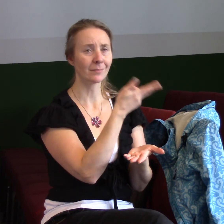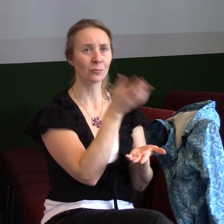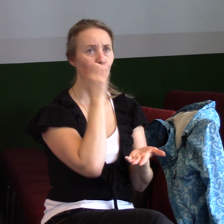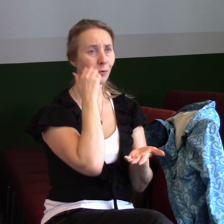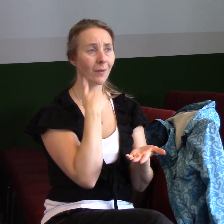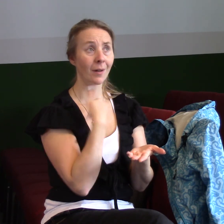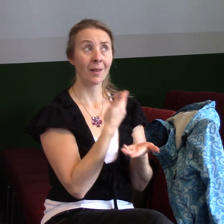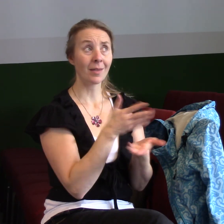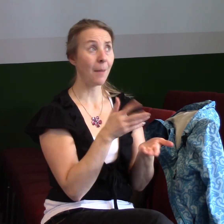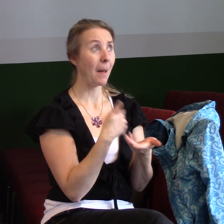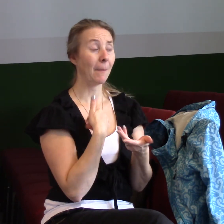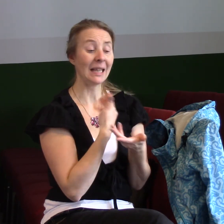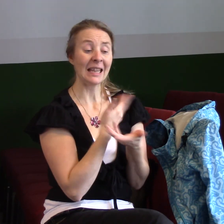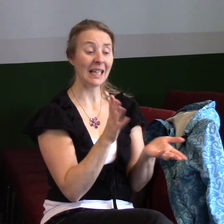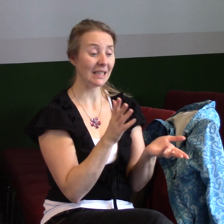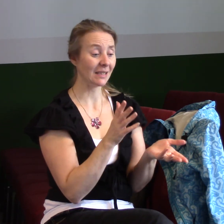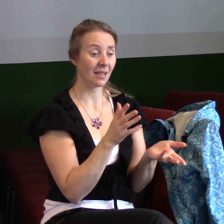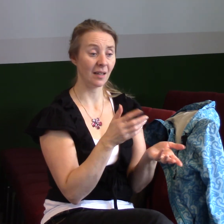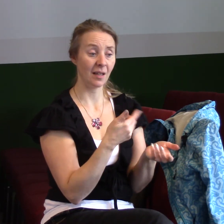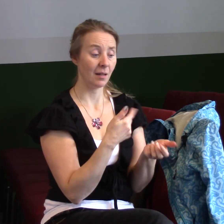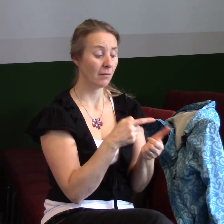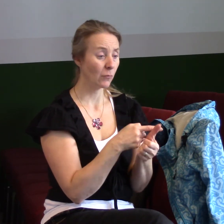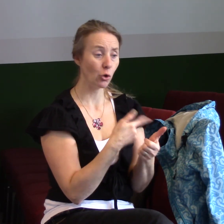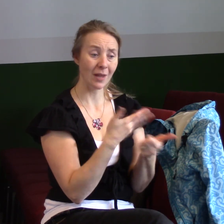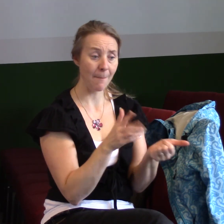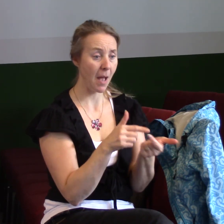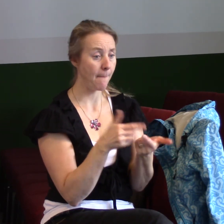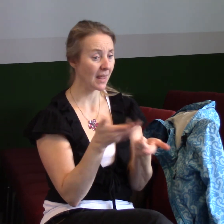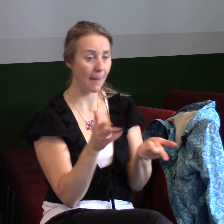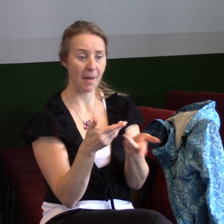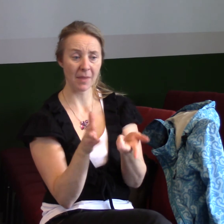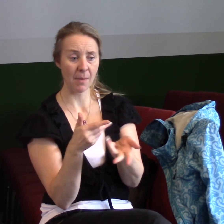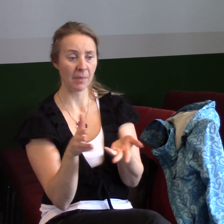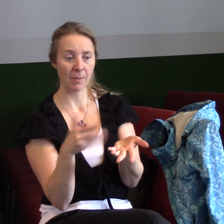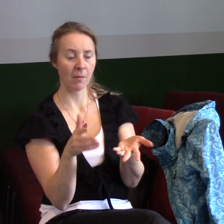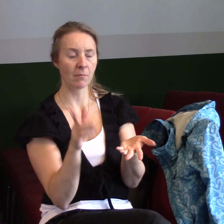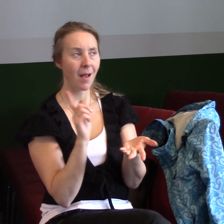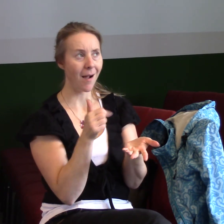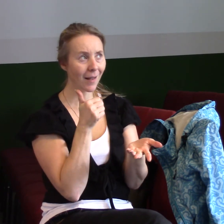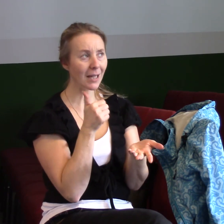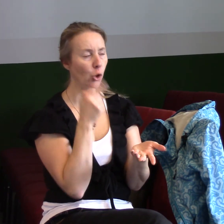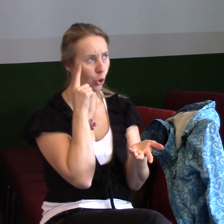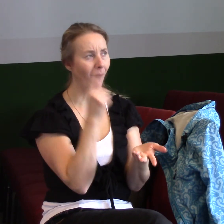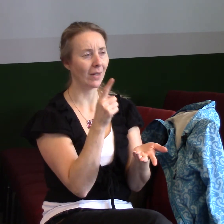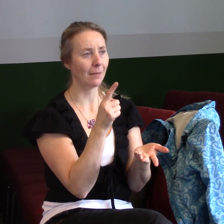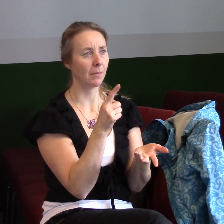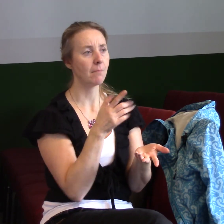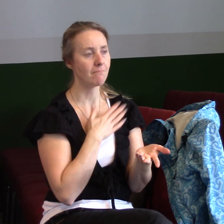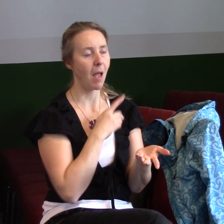máš to nejdůležitější, že patříš Bohu. A možná nevíš, jestli se ta situace změní. Víte, my jsme to mnohokrát v životě